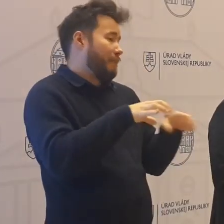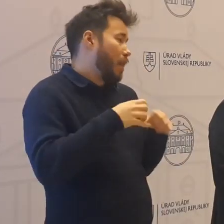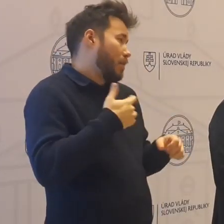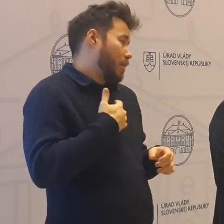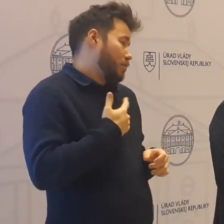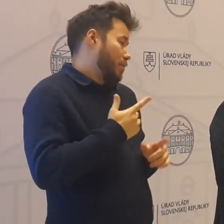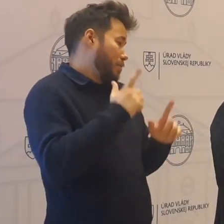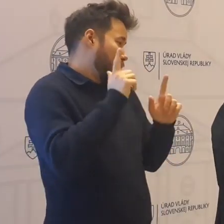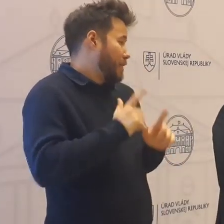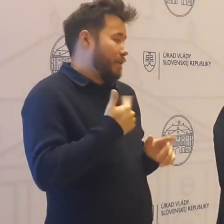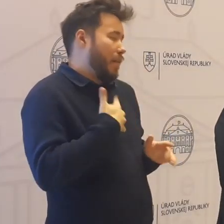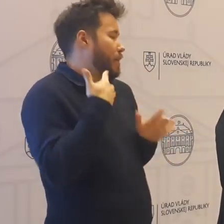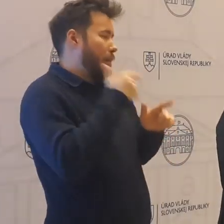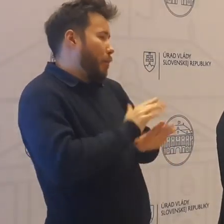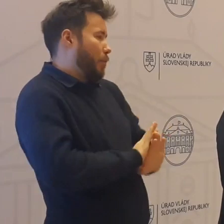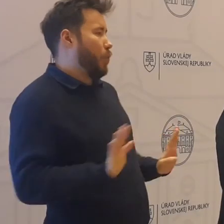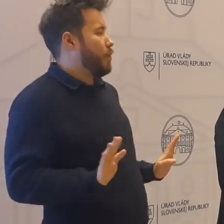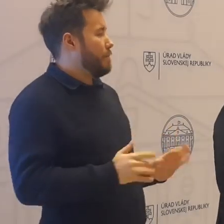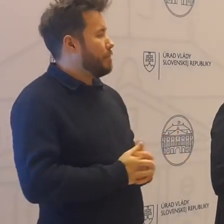tak postavil, že som to nepotvoril.